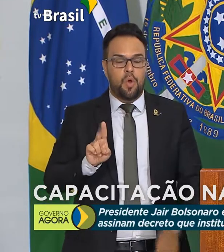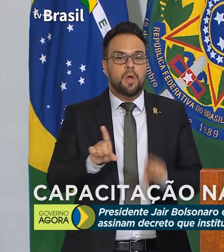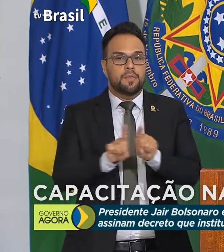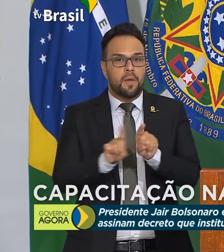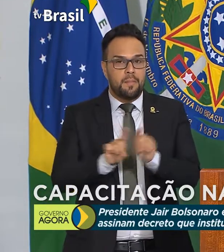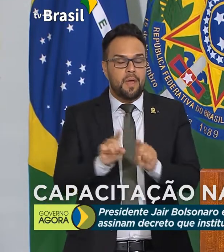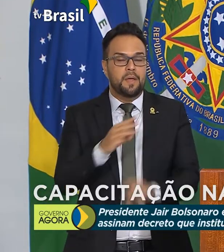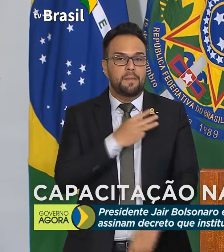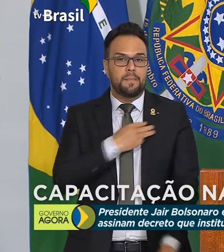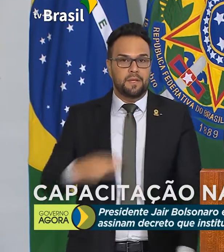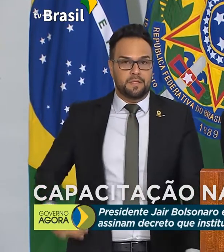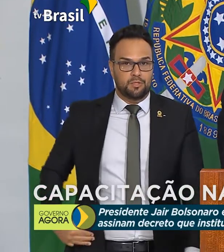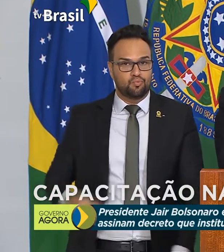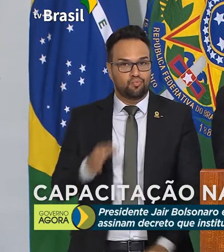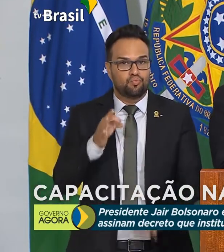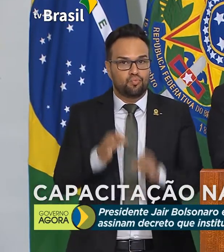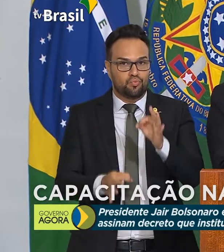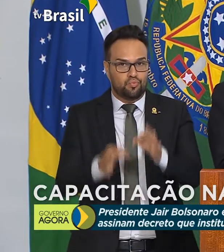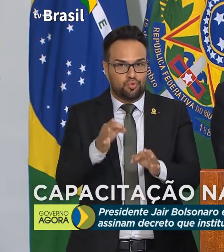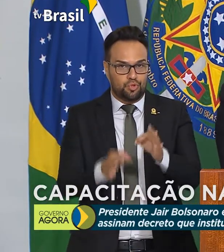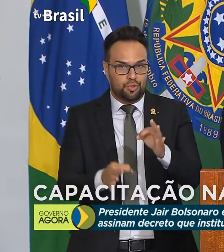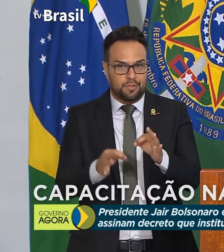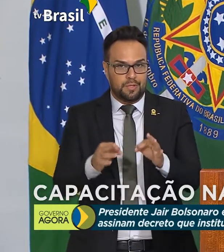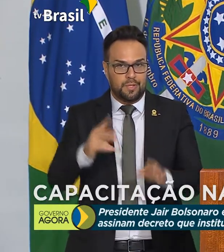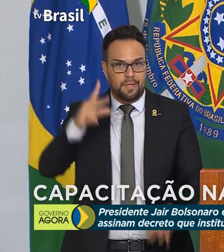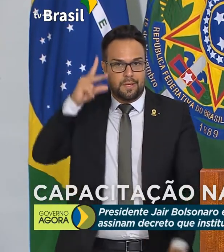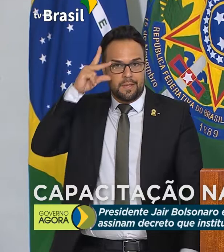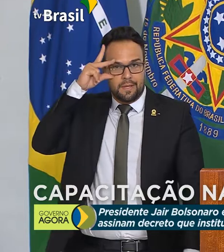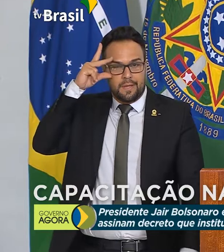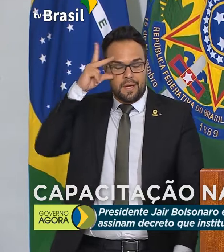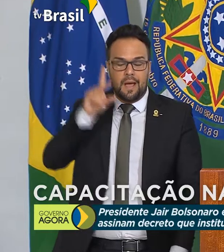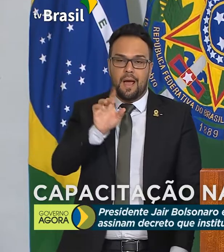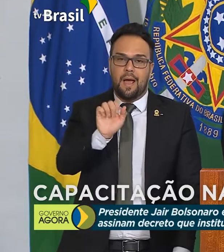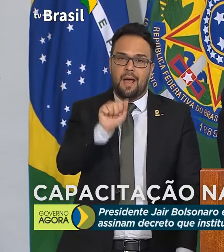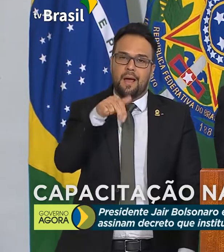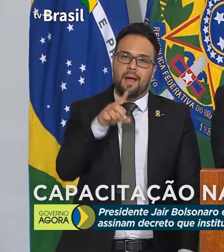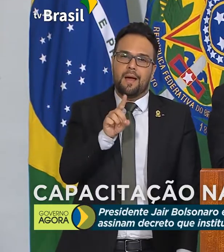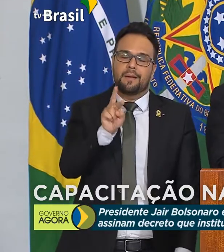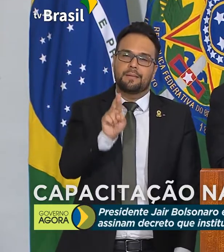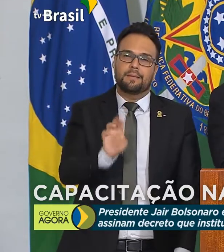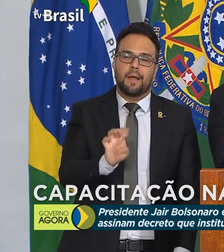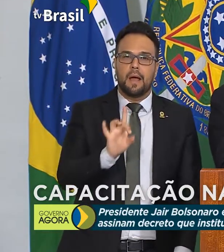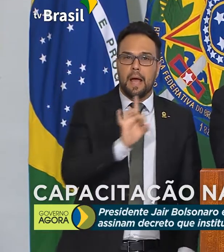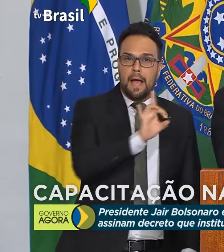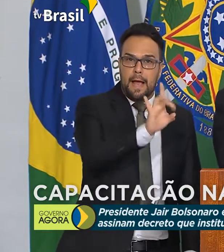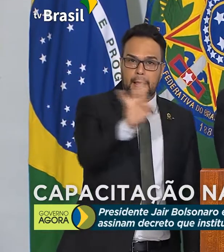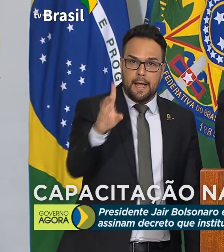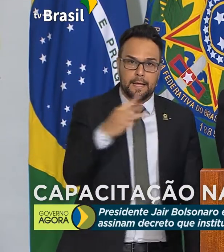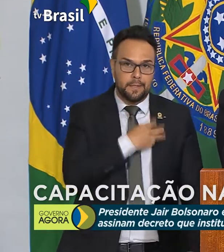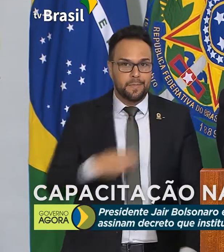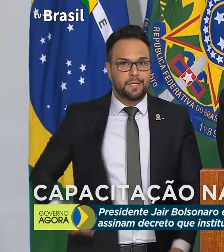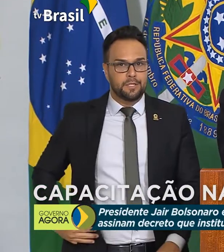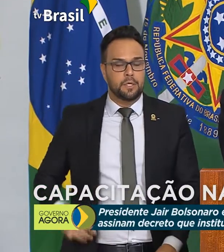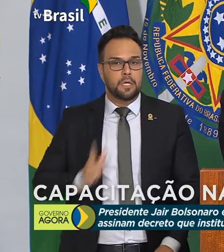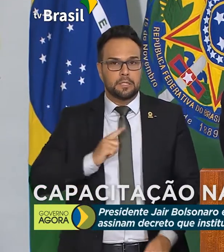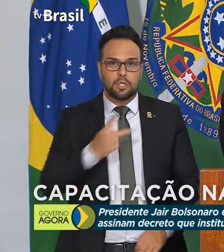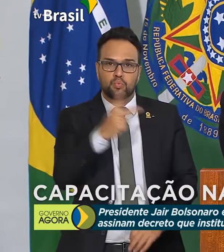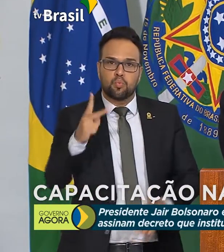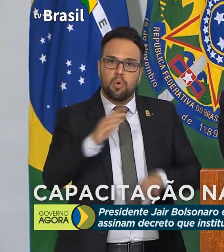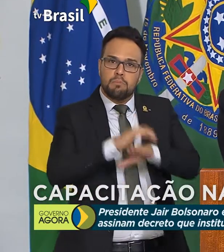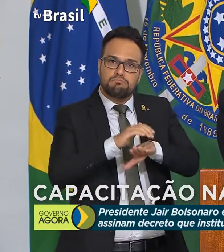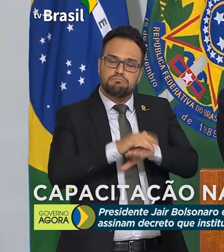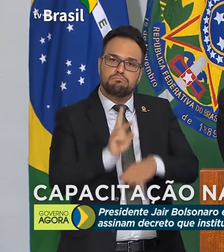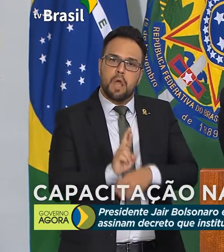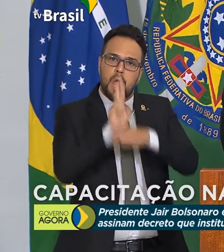ministro da Justiça, o André. Então, cada ministro tem a sua atribuição. Nós